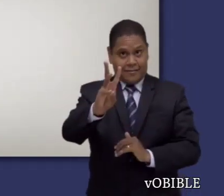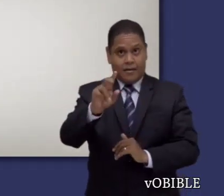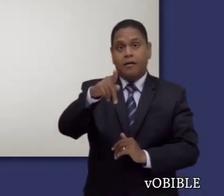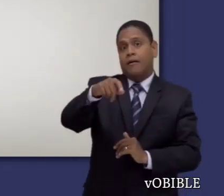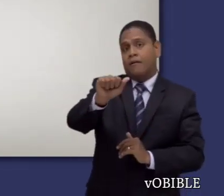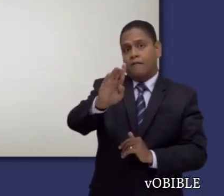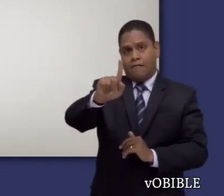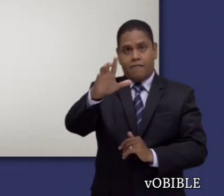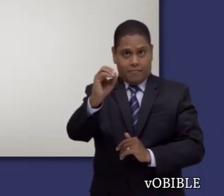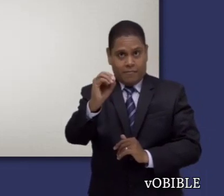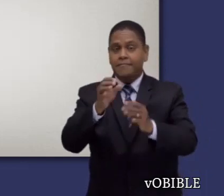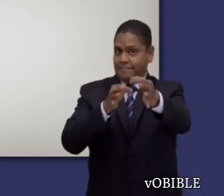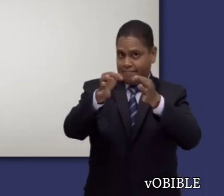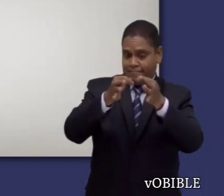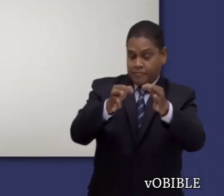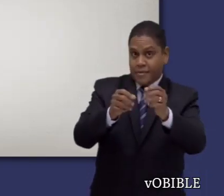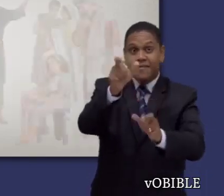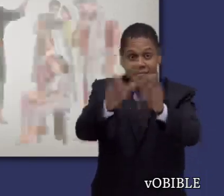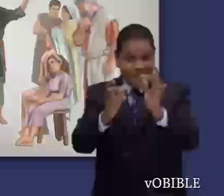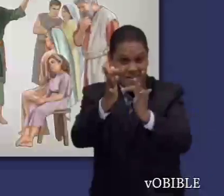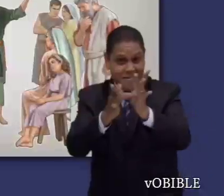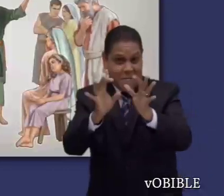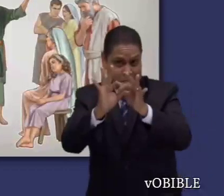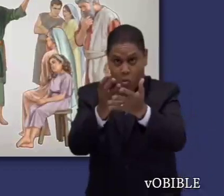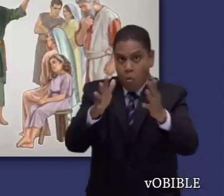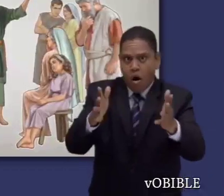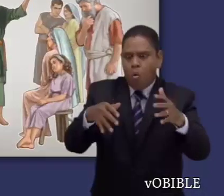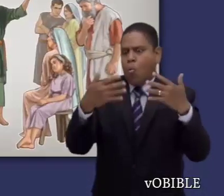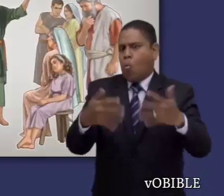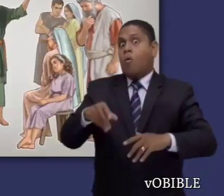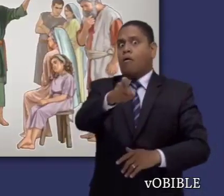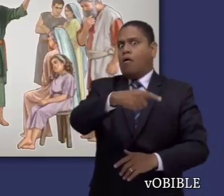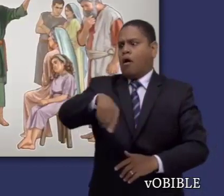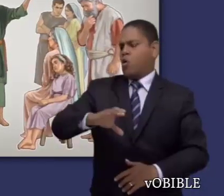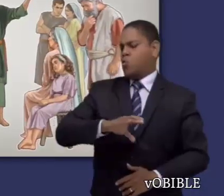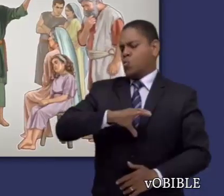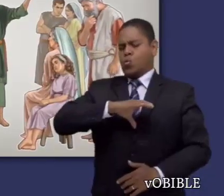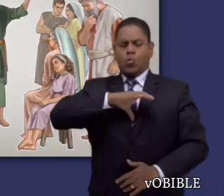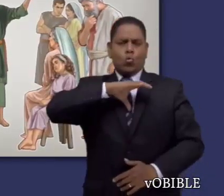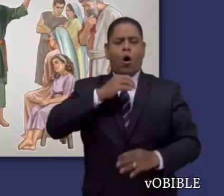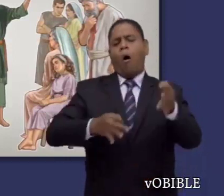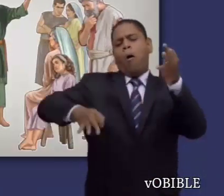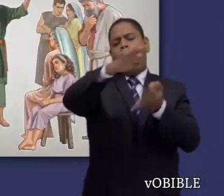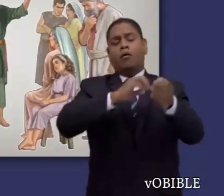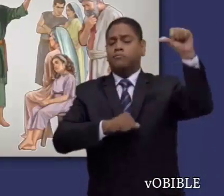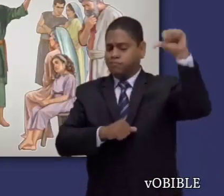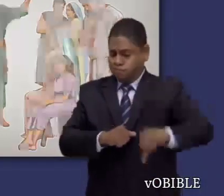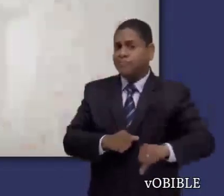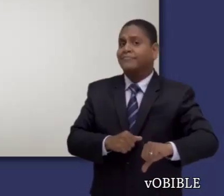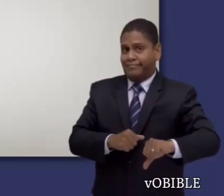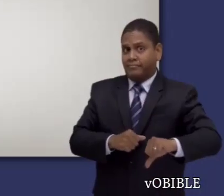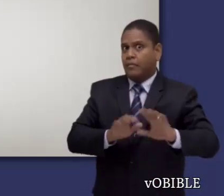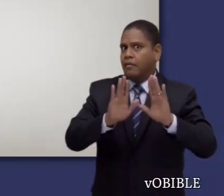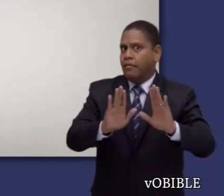En el capítulo 6, el apóstol dice que quienes enseñan cosas que van en contra de las enseñanzas de Cristo están llenos de orgullo.